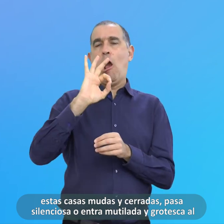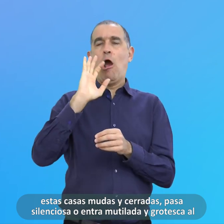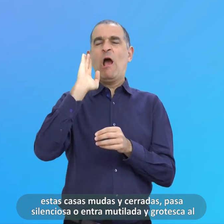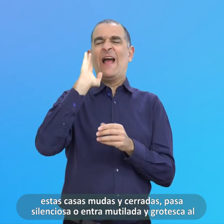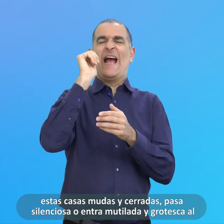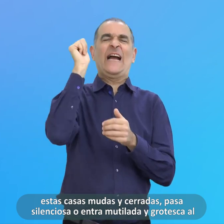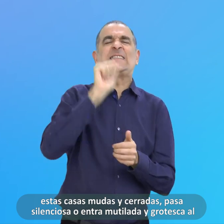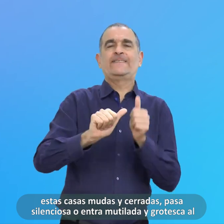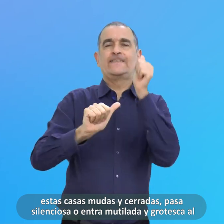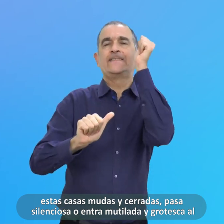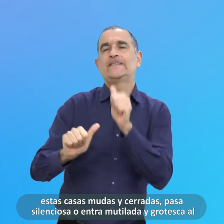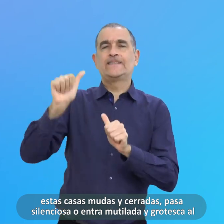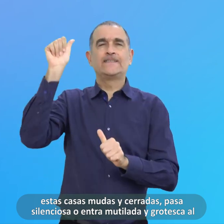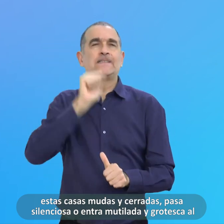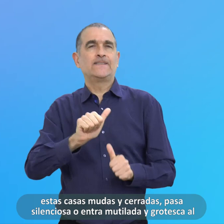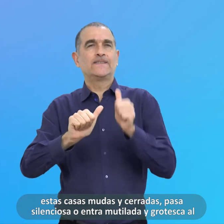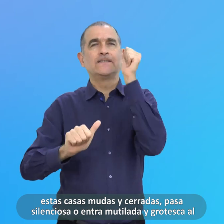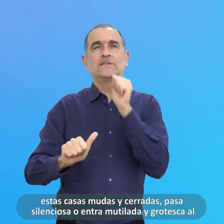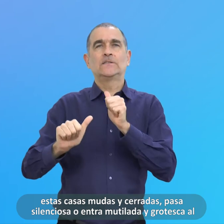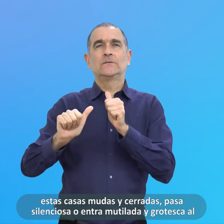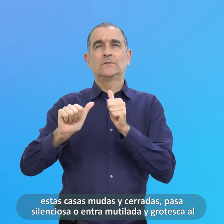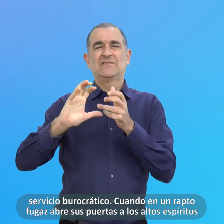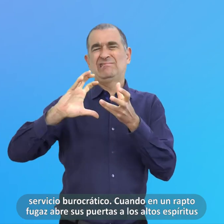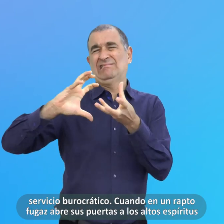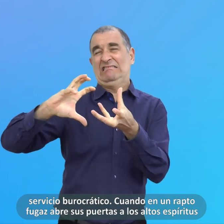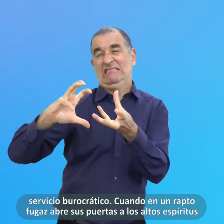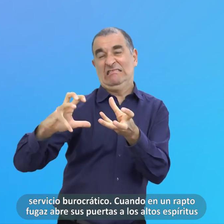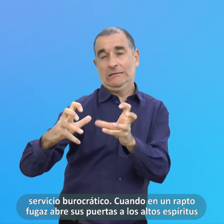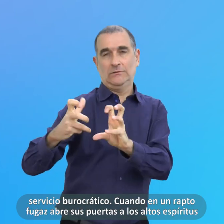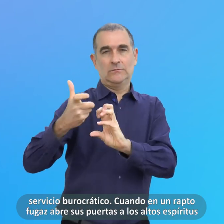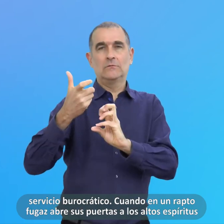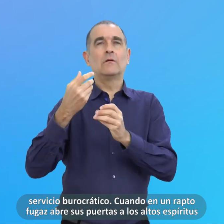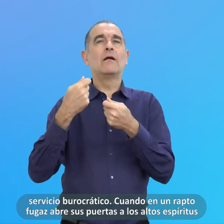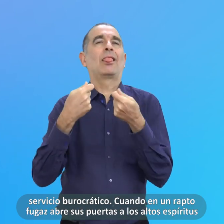Y grotesca Al servicio burocrático